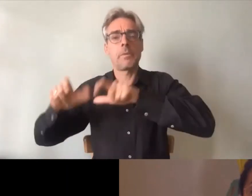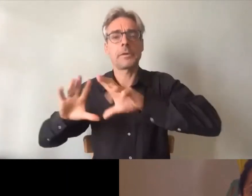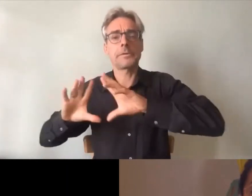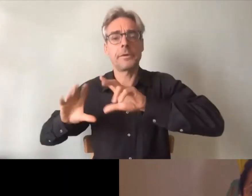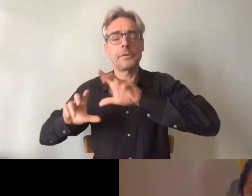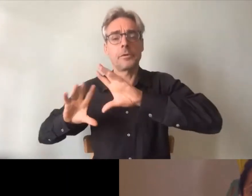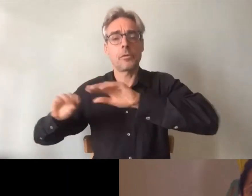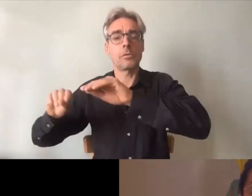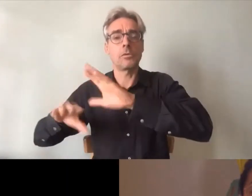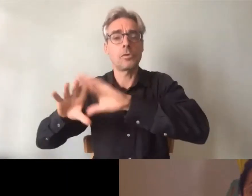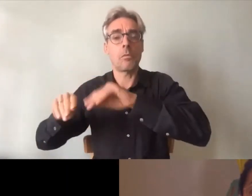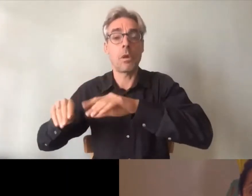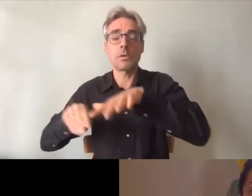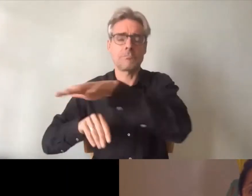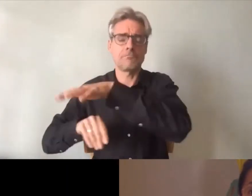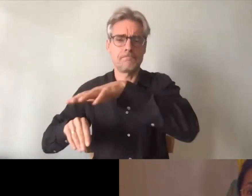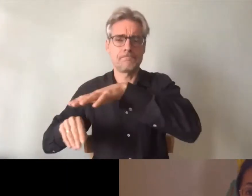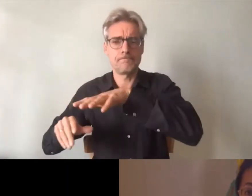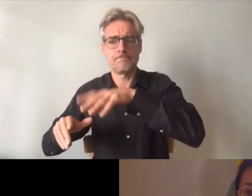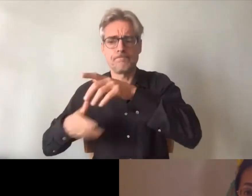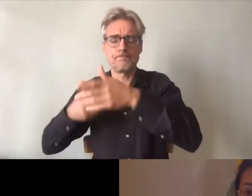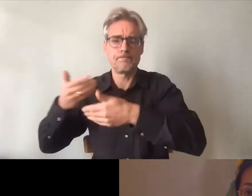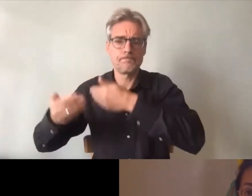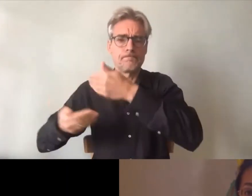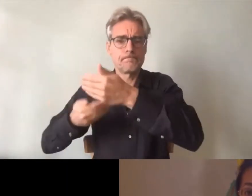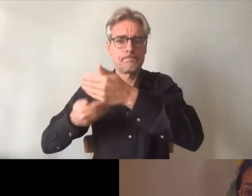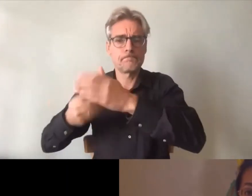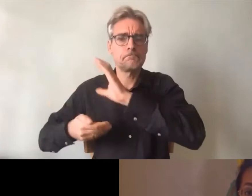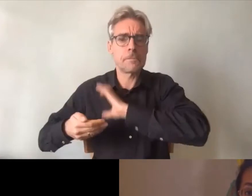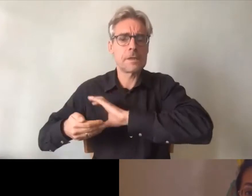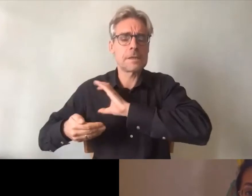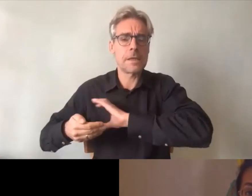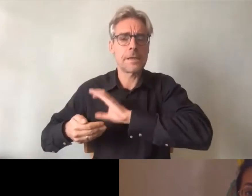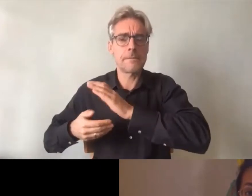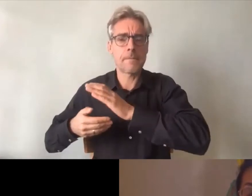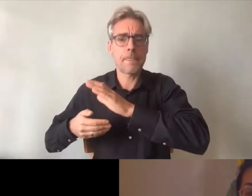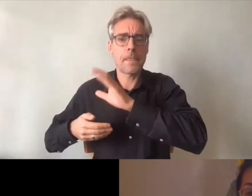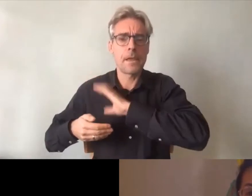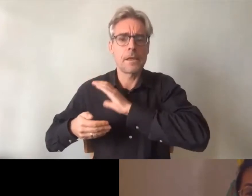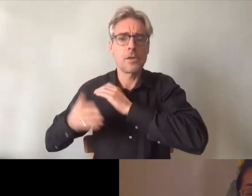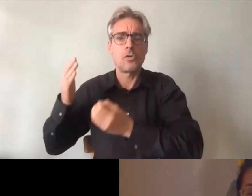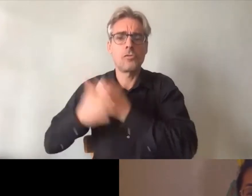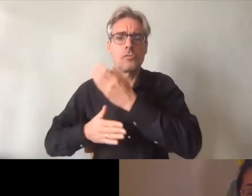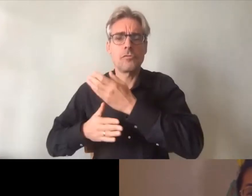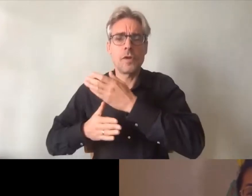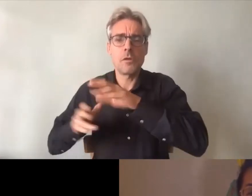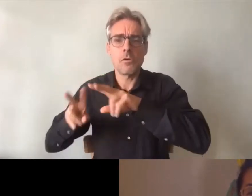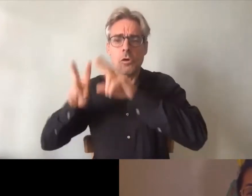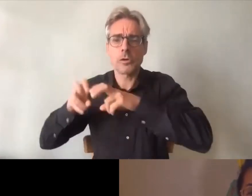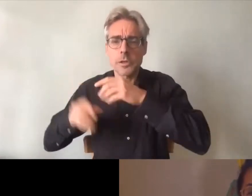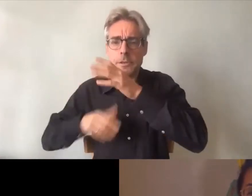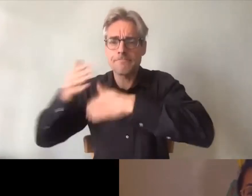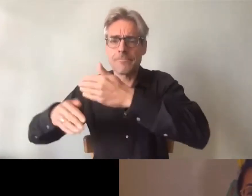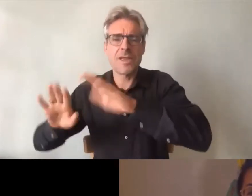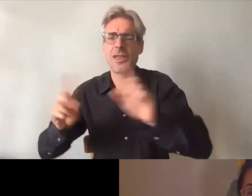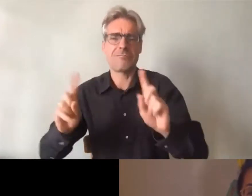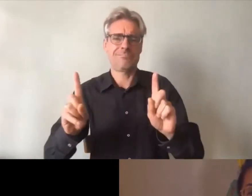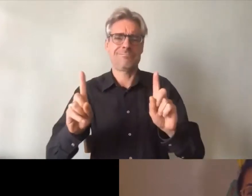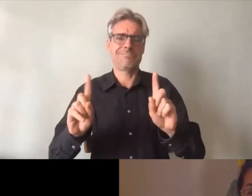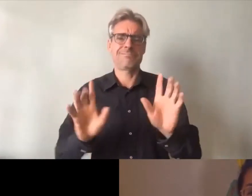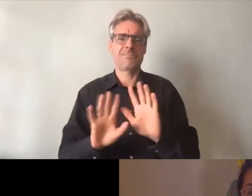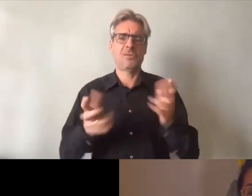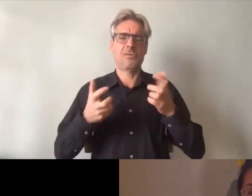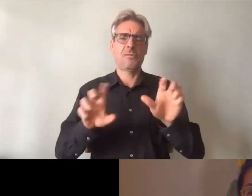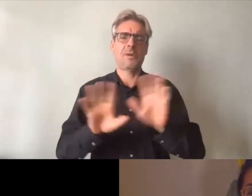qui, quelque part, ont pour objectif d'ouvrir un terrain de recherche. Vous voyez, ça, ce n pas ce qu'on